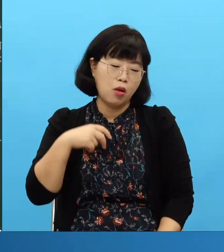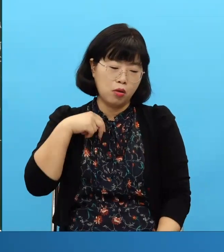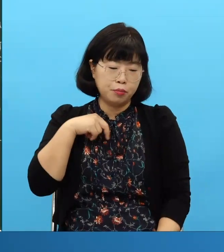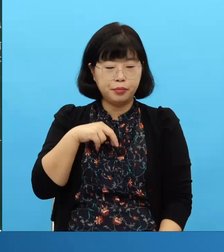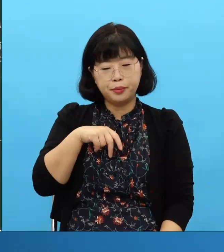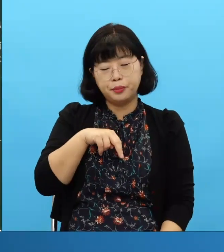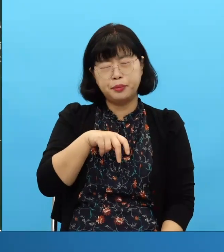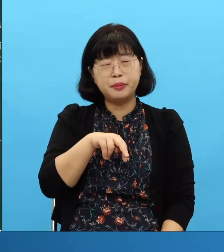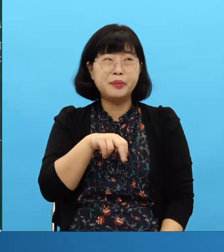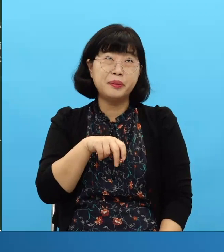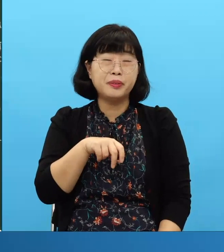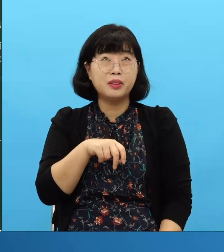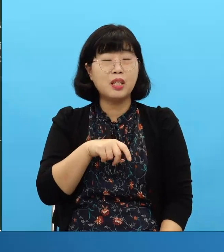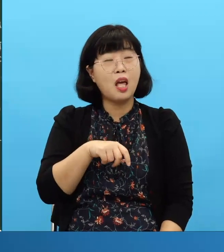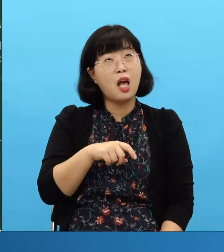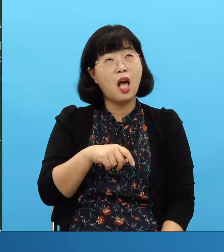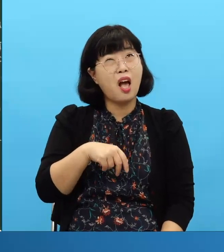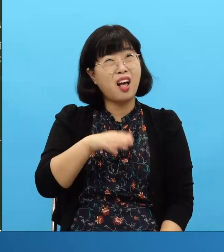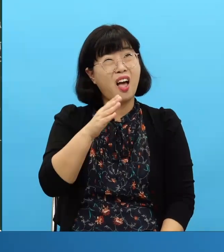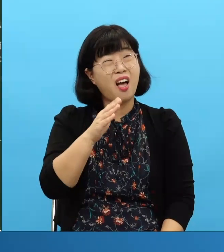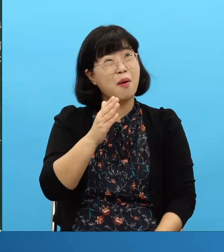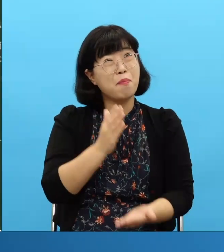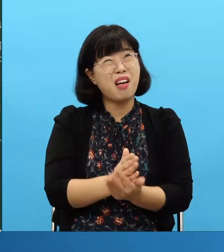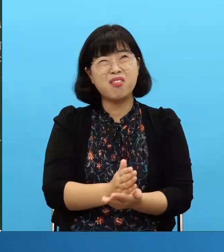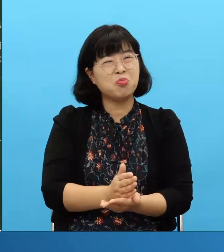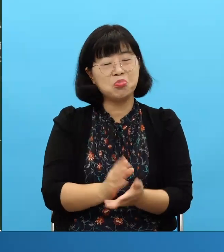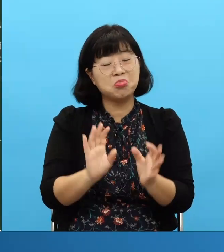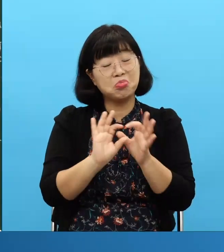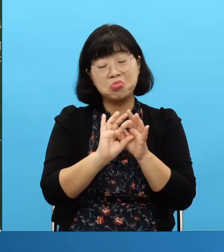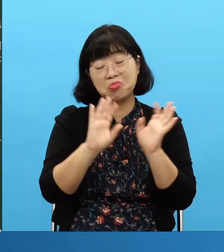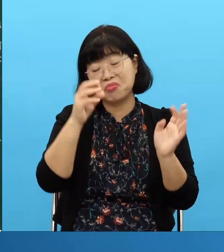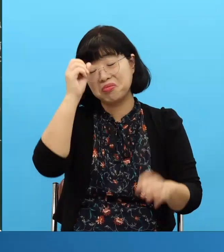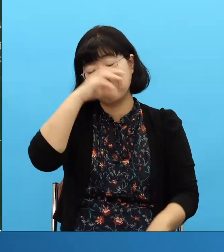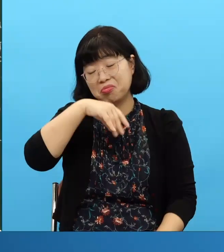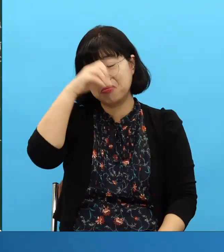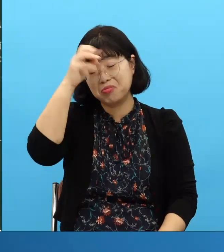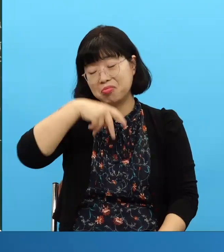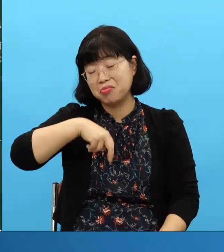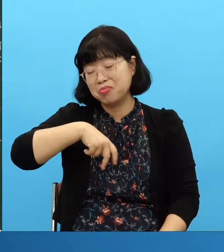Si voy por un camino que